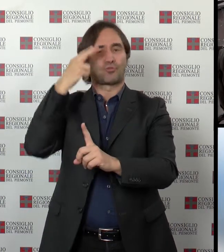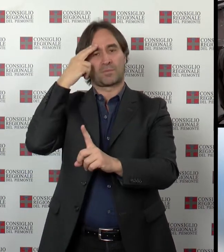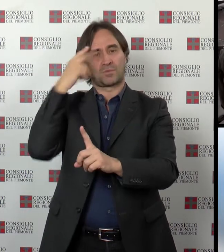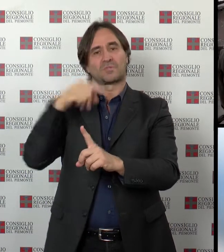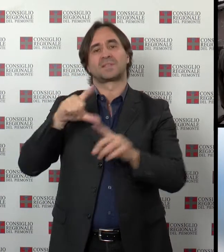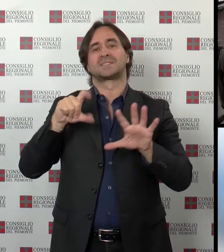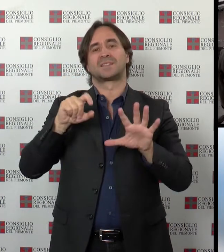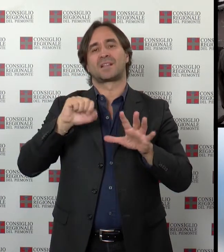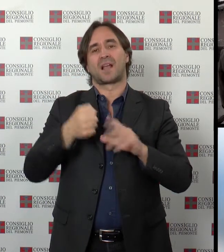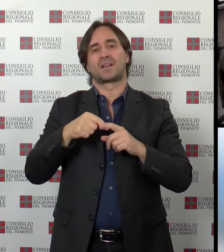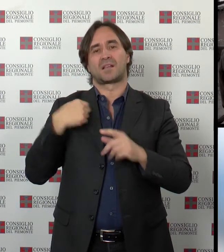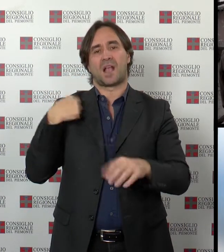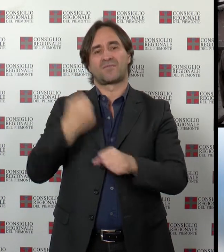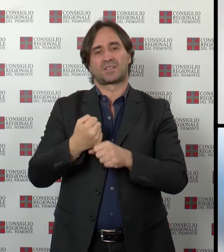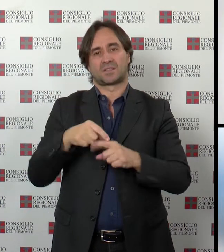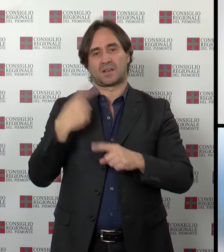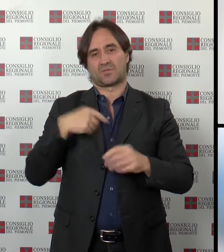anniversario della liberazione